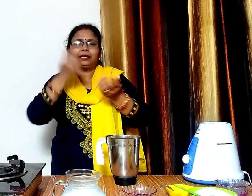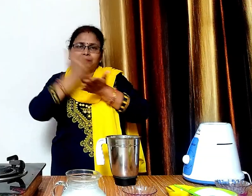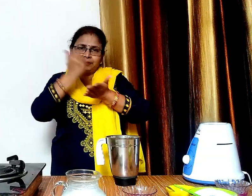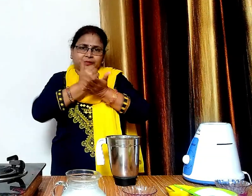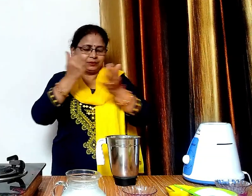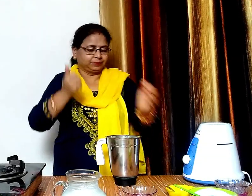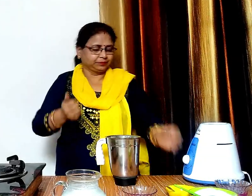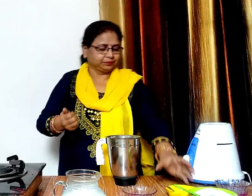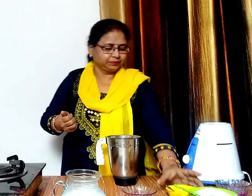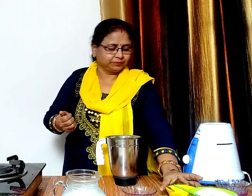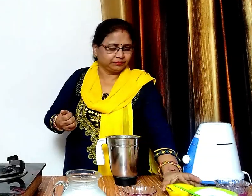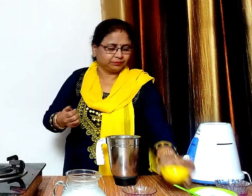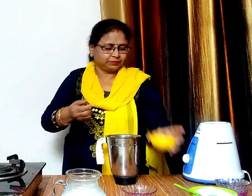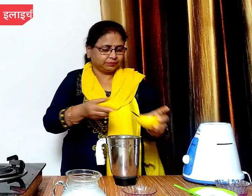एक चमच इलाइची पाउडर